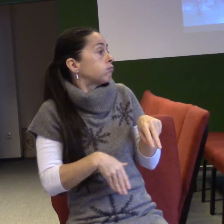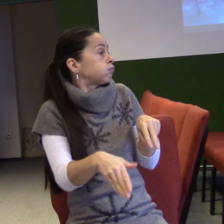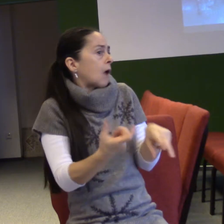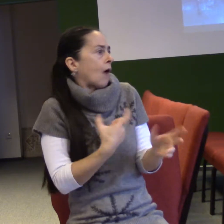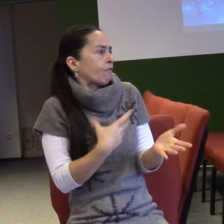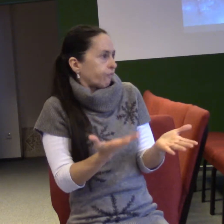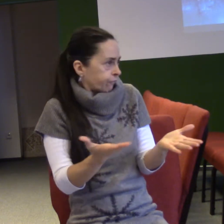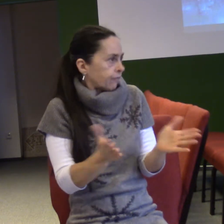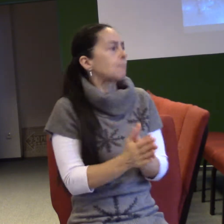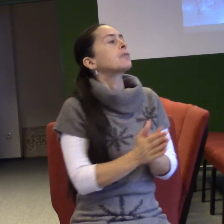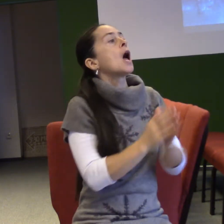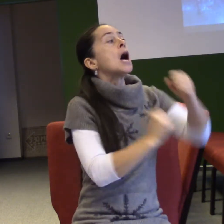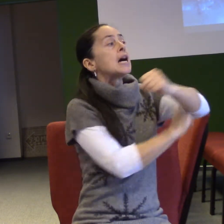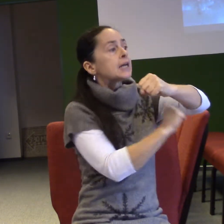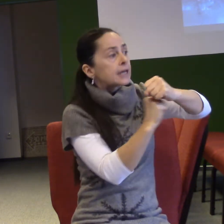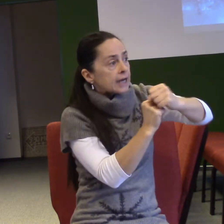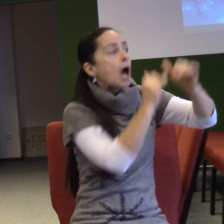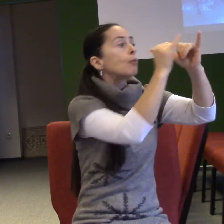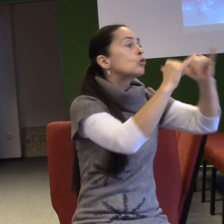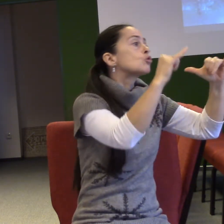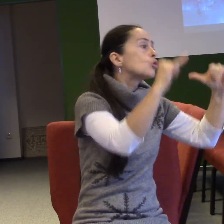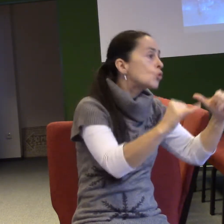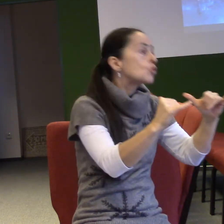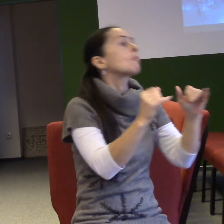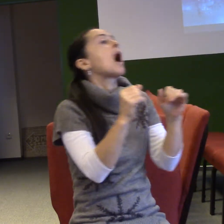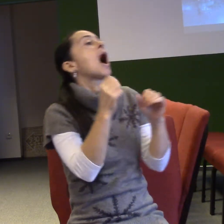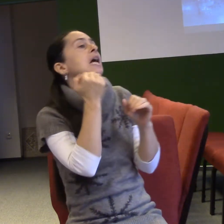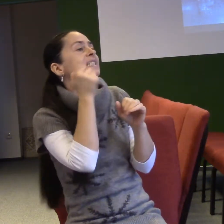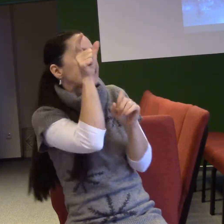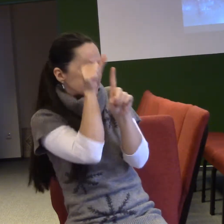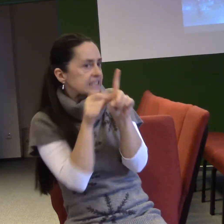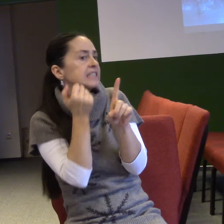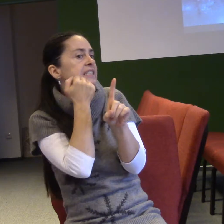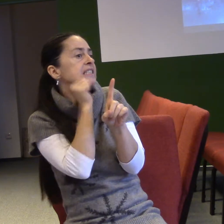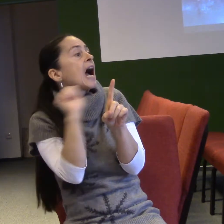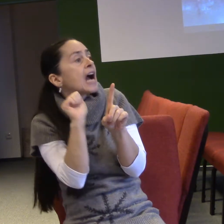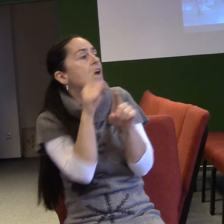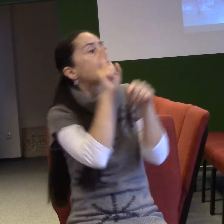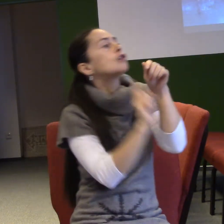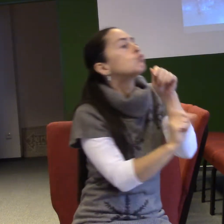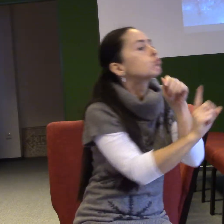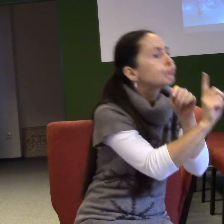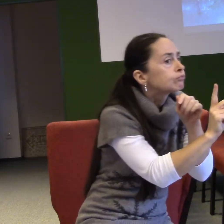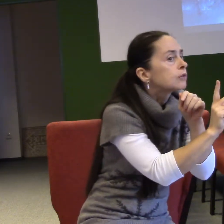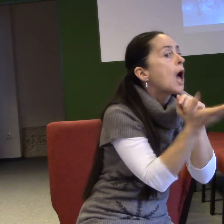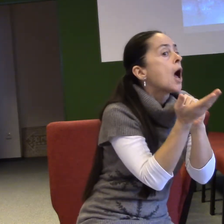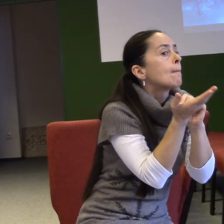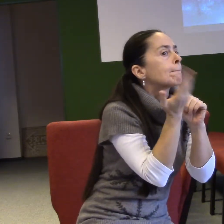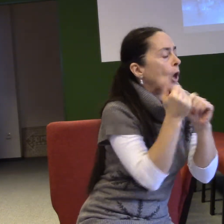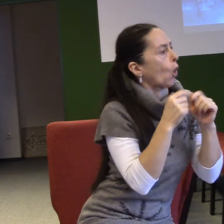Zachariáš do chrámu, aby tam splnil svoji kněžskou povinnost. Tentokrát byl vylosován a měl výsadu, aby vstoupil